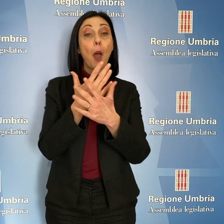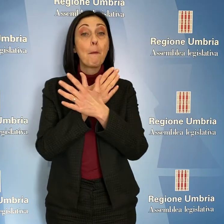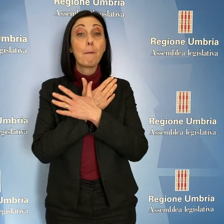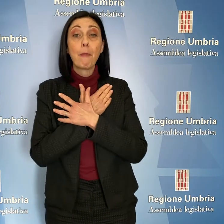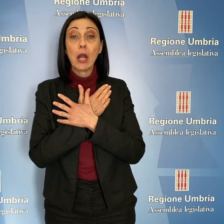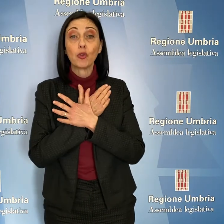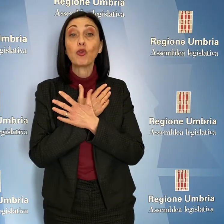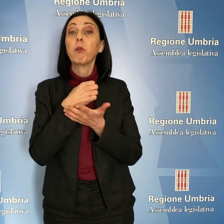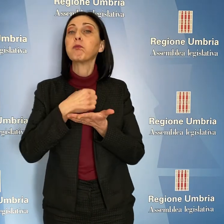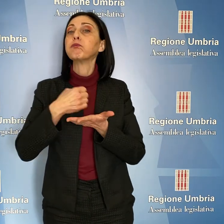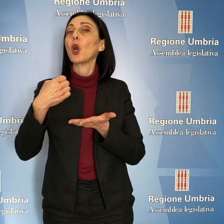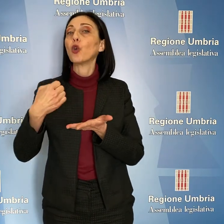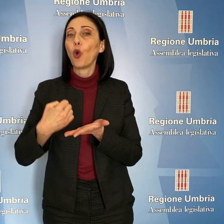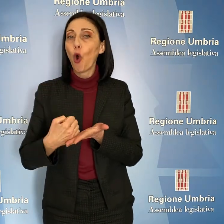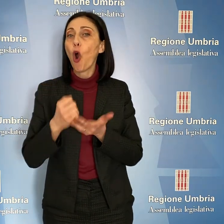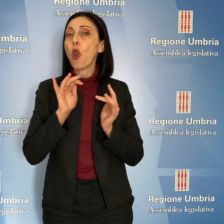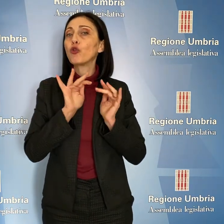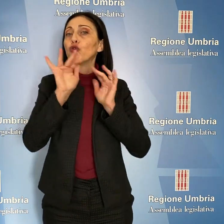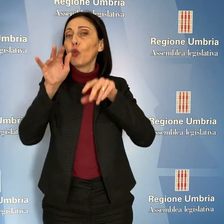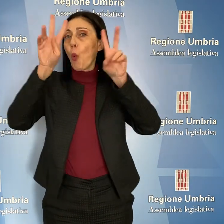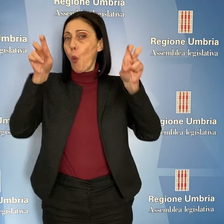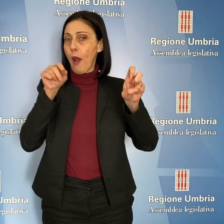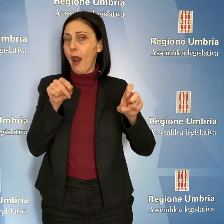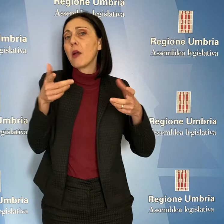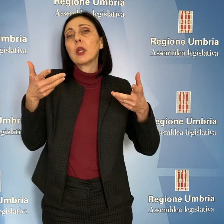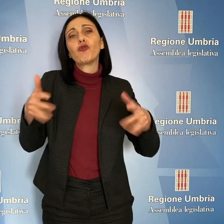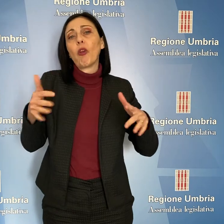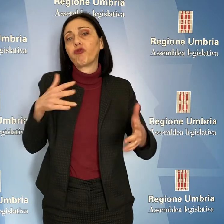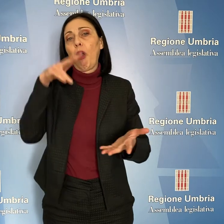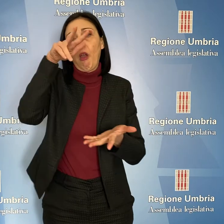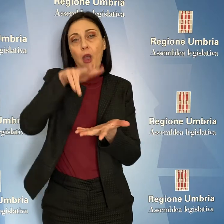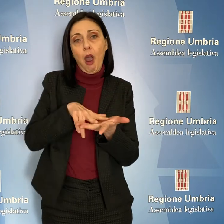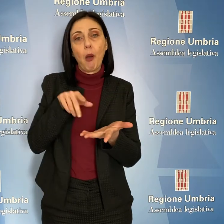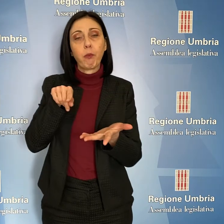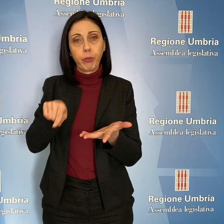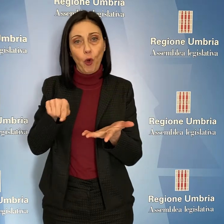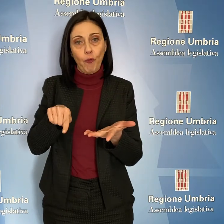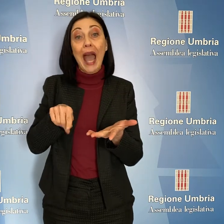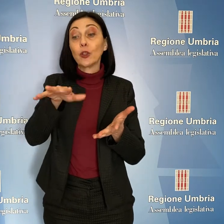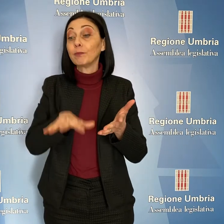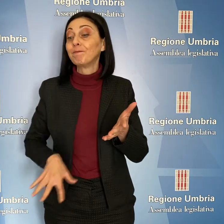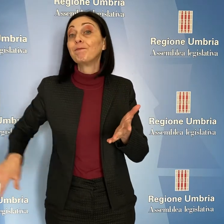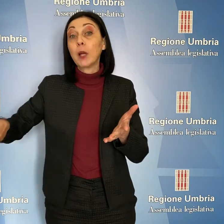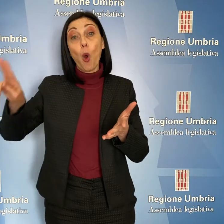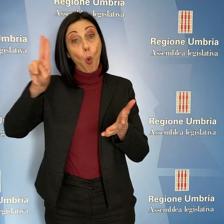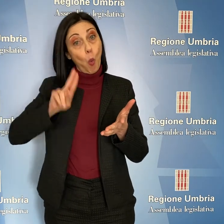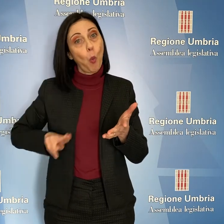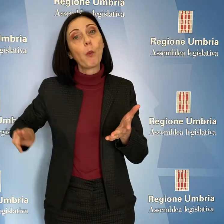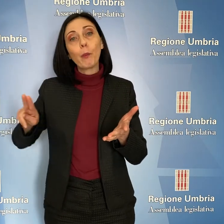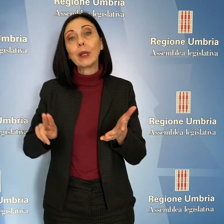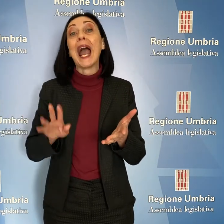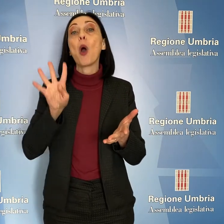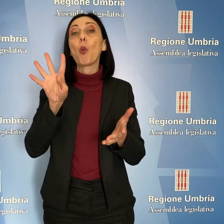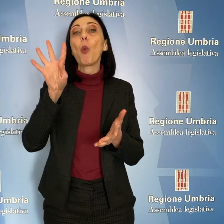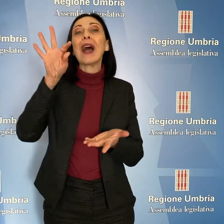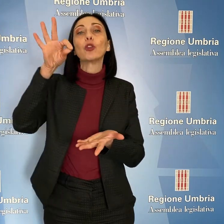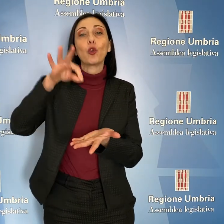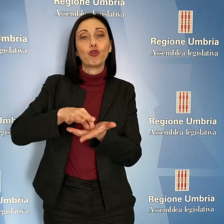è stato approvato il protocollo tsunami che prevede il coinvolgimento di quattro centri trasfusionali dell'Umbria e relative unità